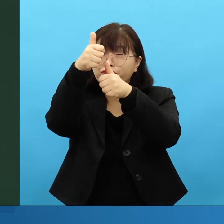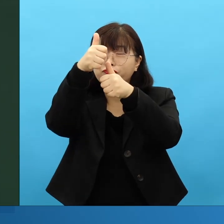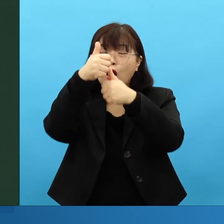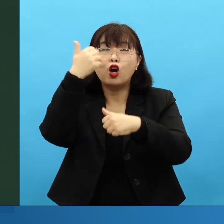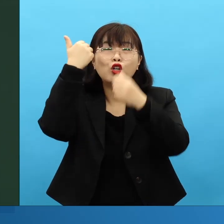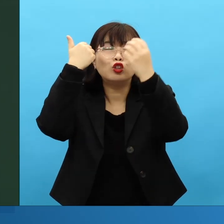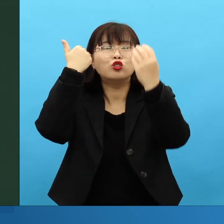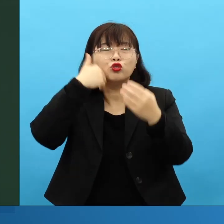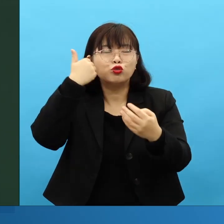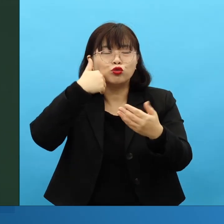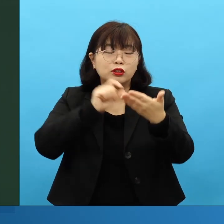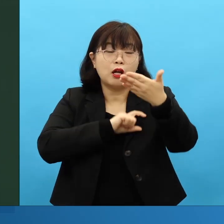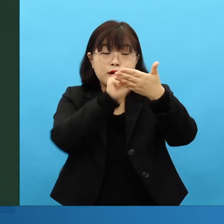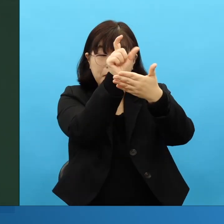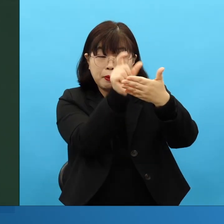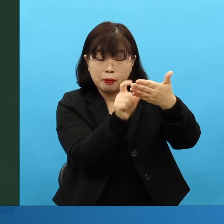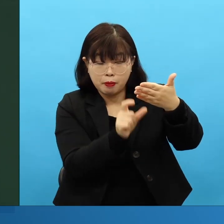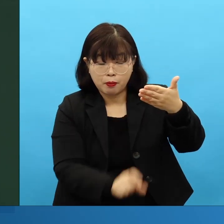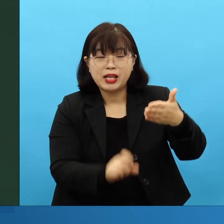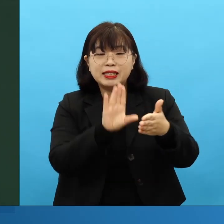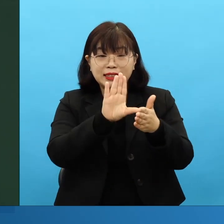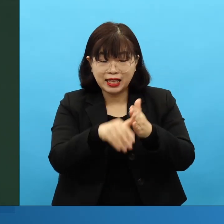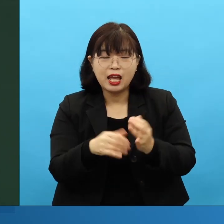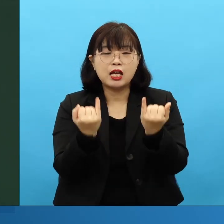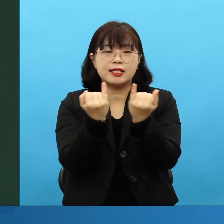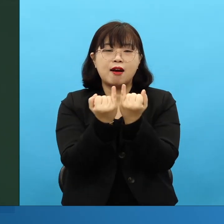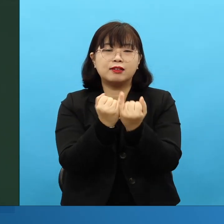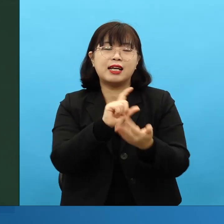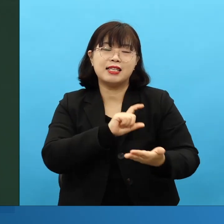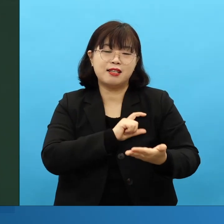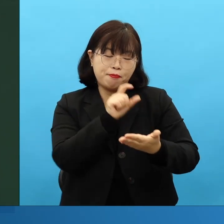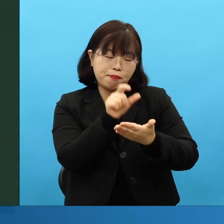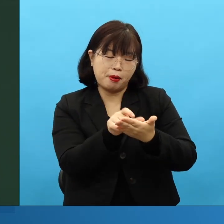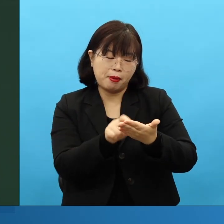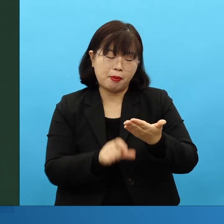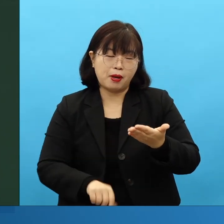그게 전부, 세 개를 뒤집는, 획기적인 시간표였어요.